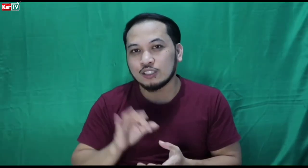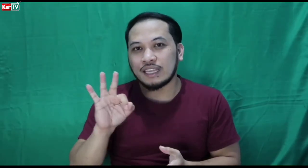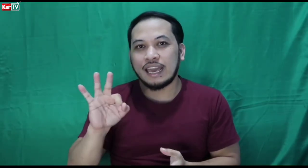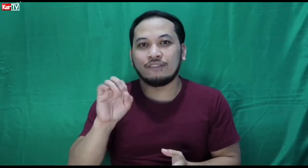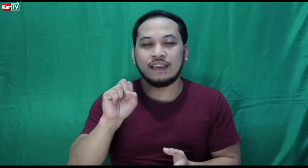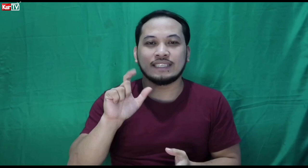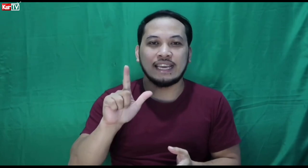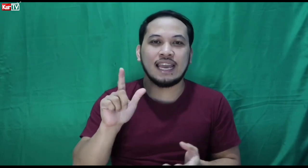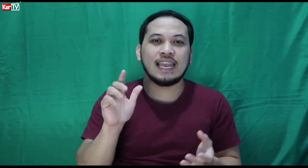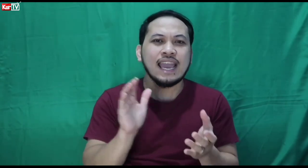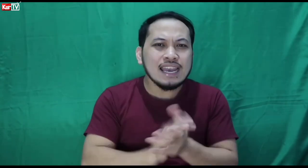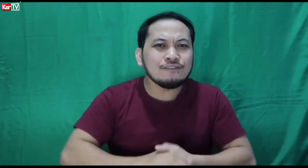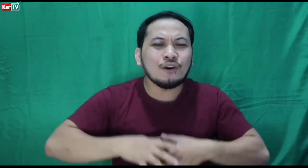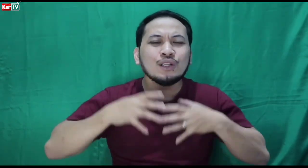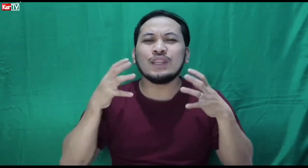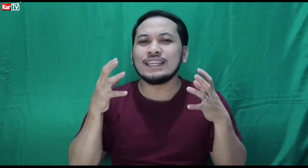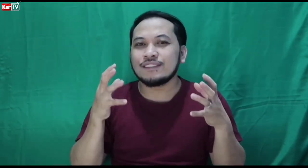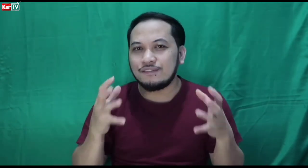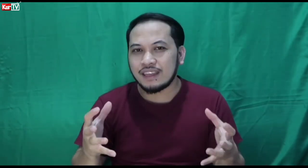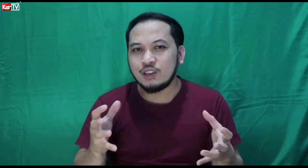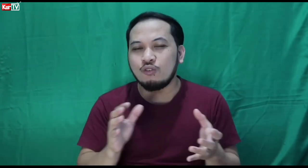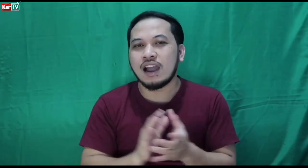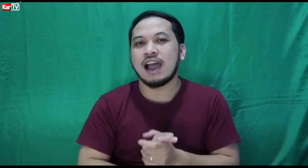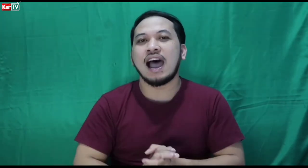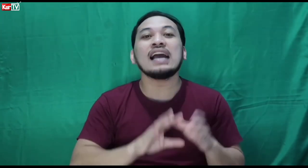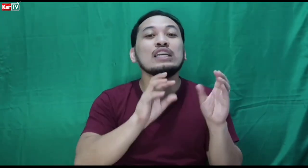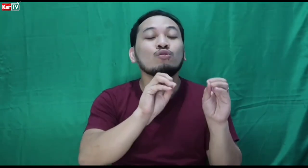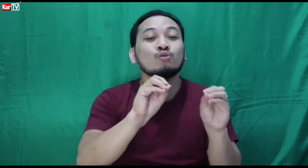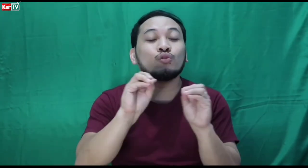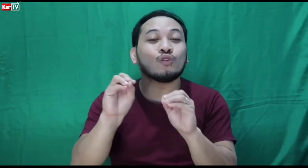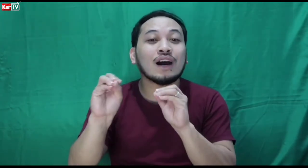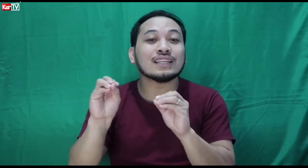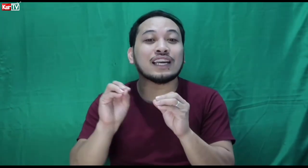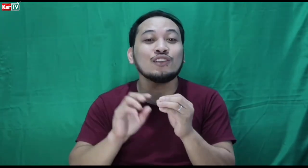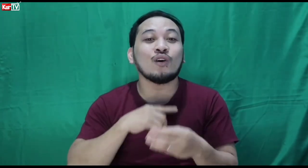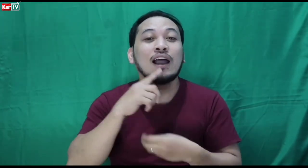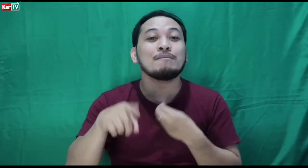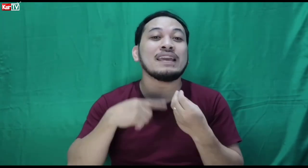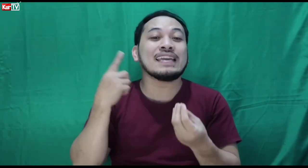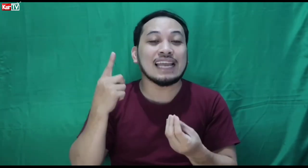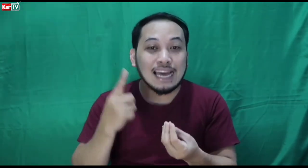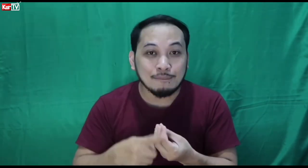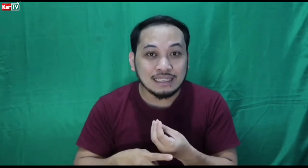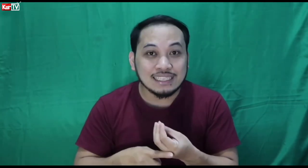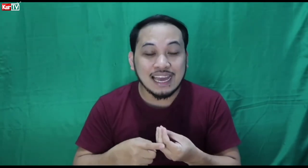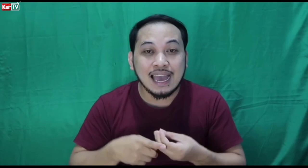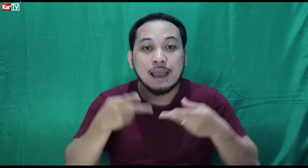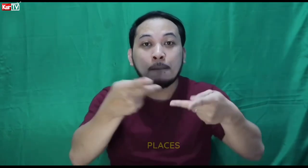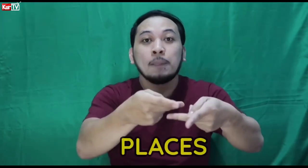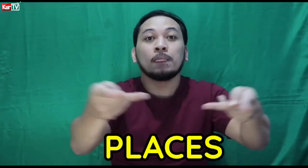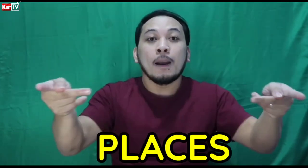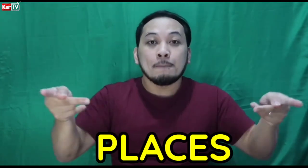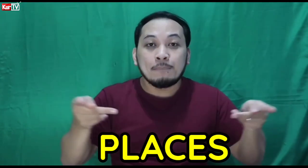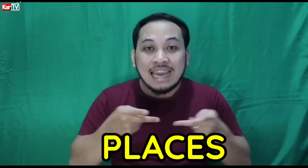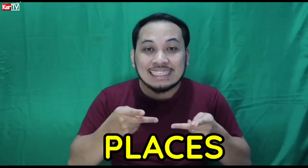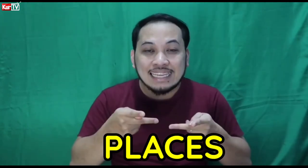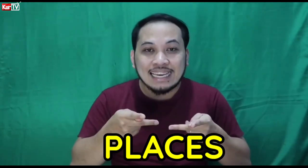FSL. And for today's video nga, ang ituturo ko nga sa inyo ay may kinalaman sa places.